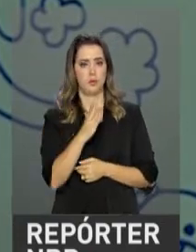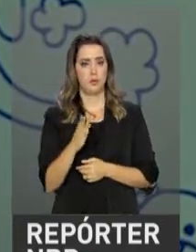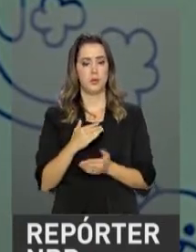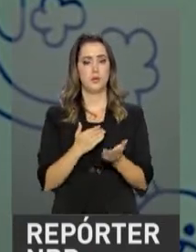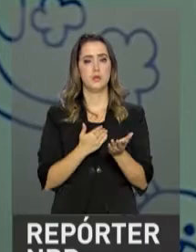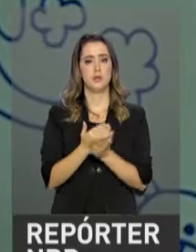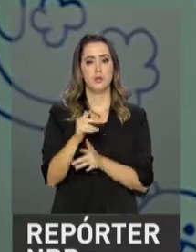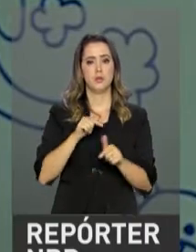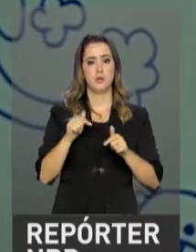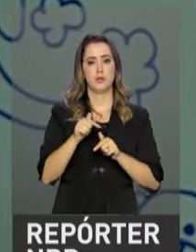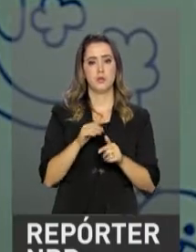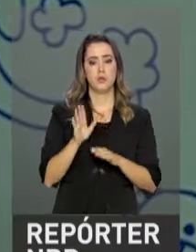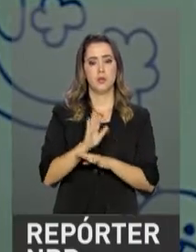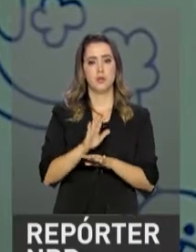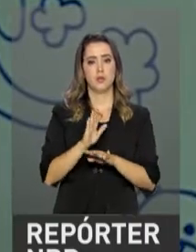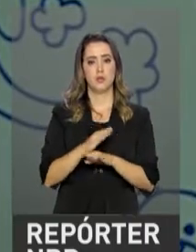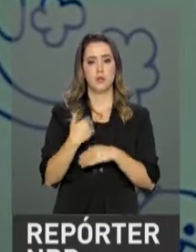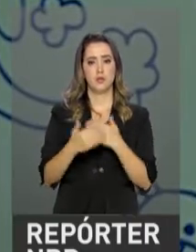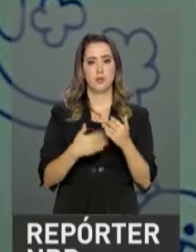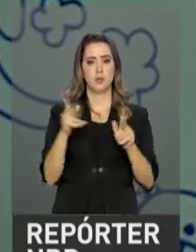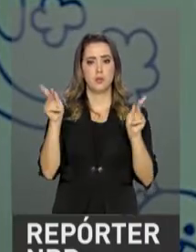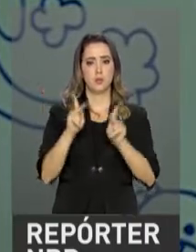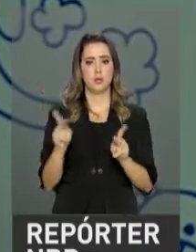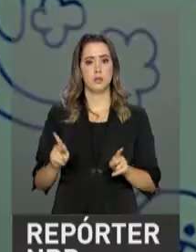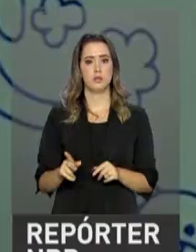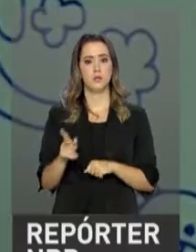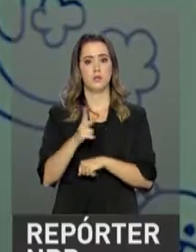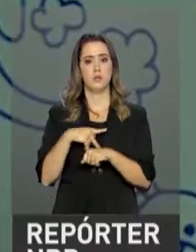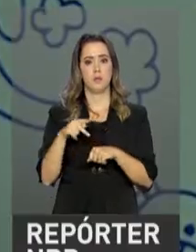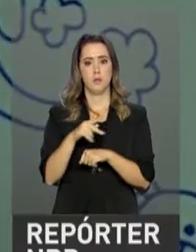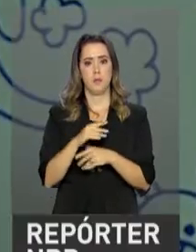iniciativa ajudou com o processo de paz no país.